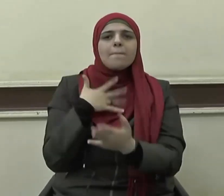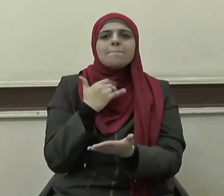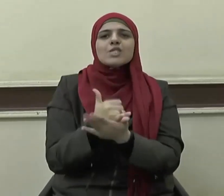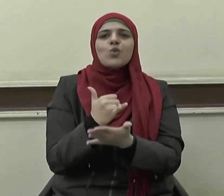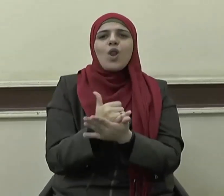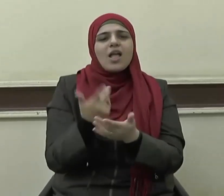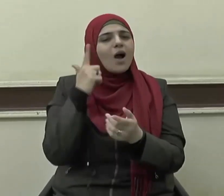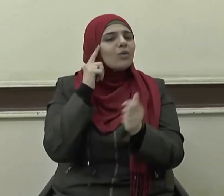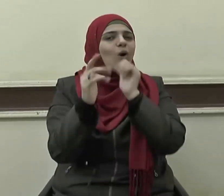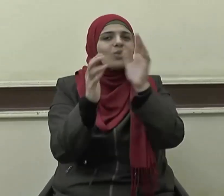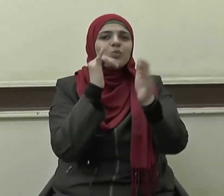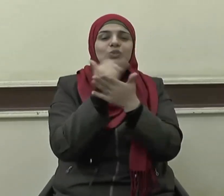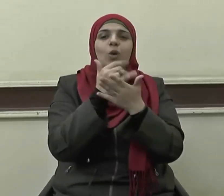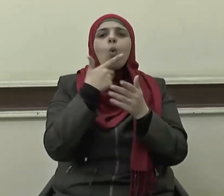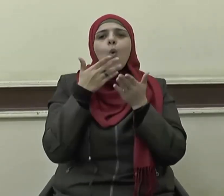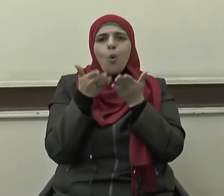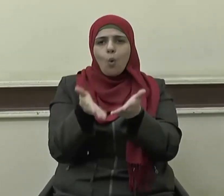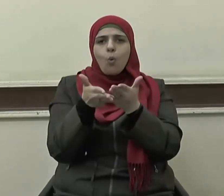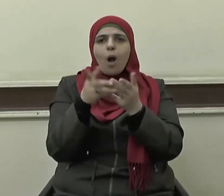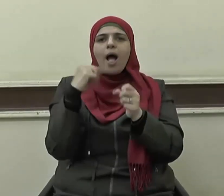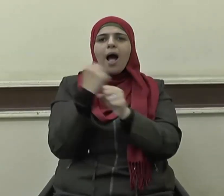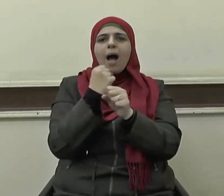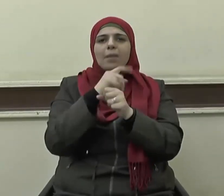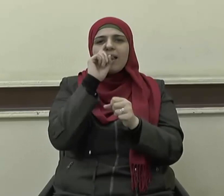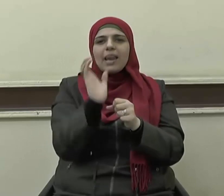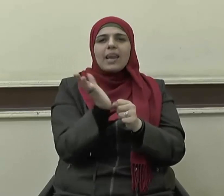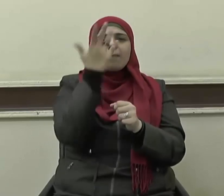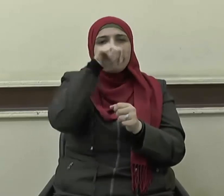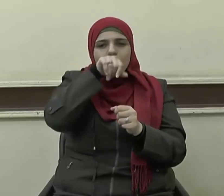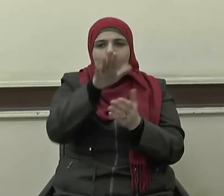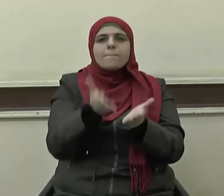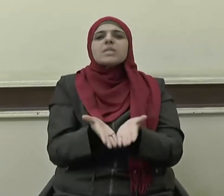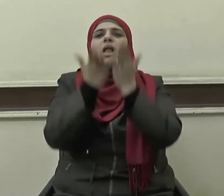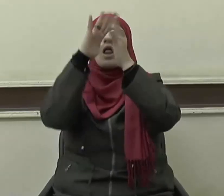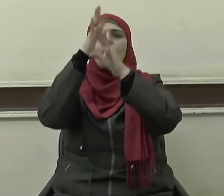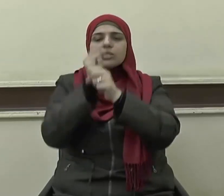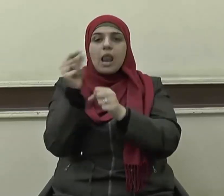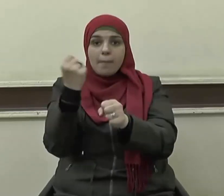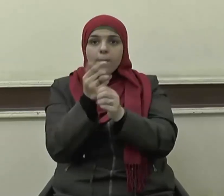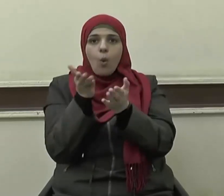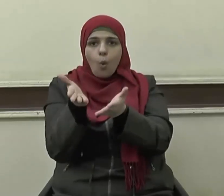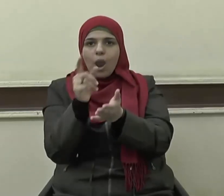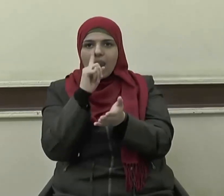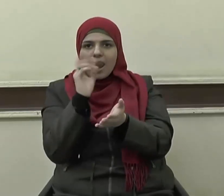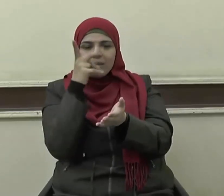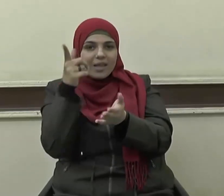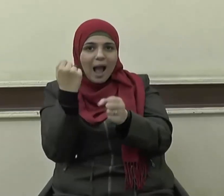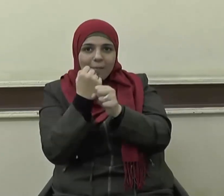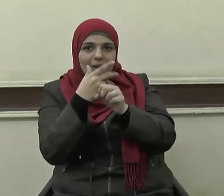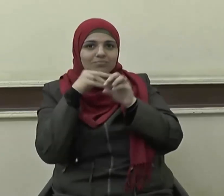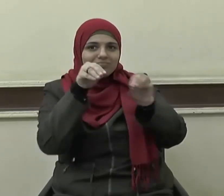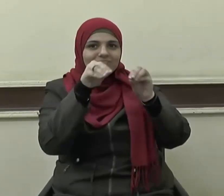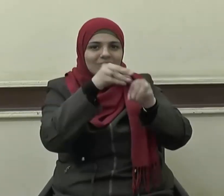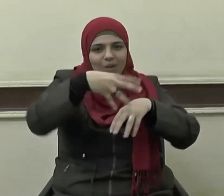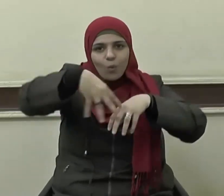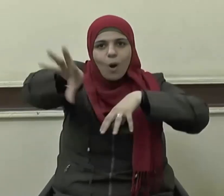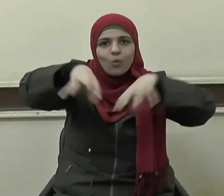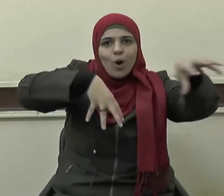وهذا ما فعله النبي صلى الله عليه وسلم حيث وظف طاقات